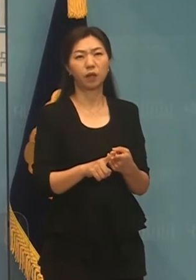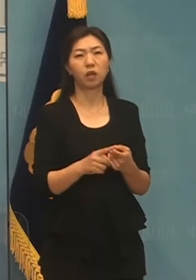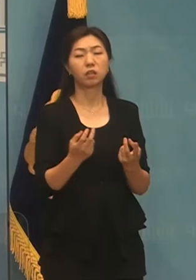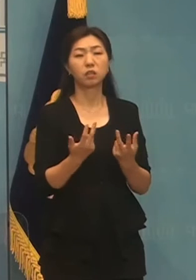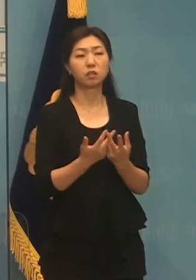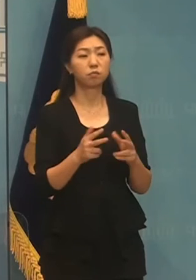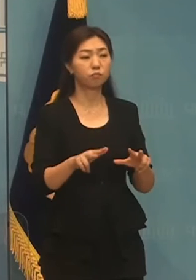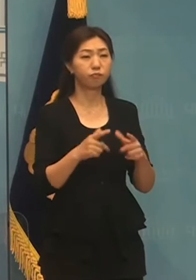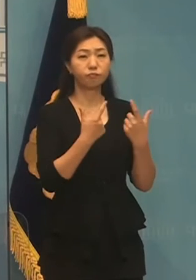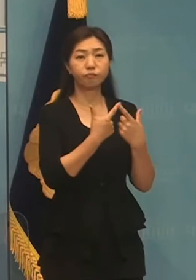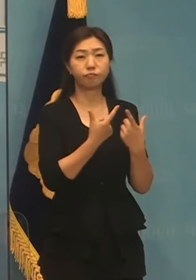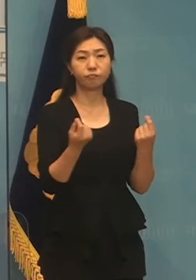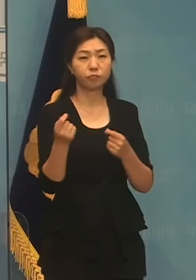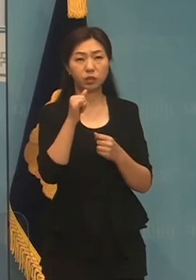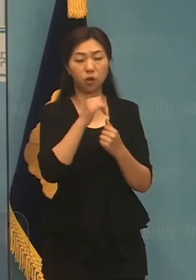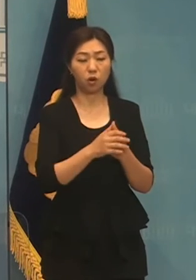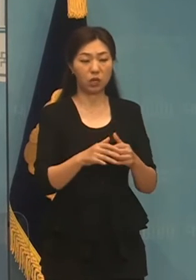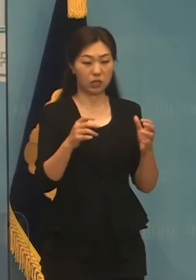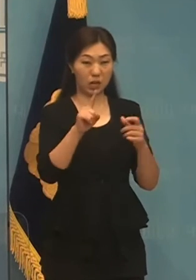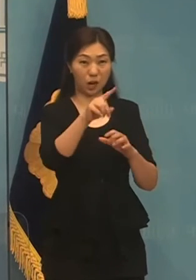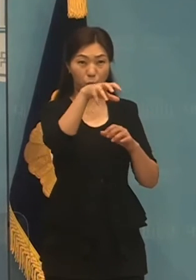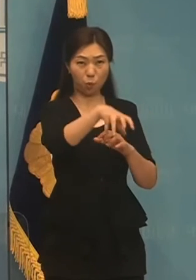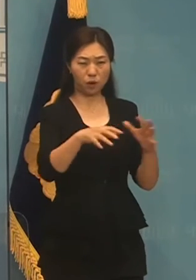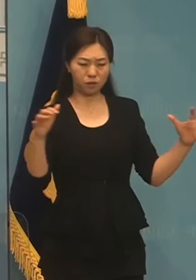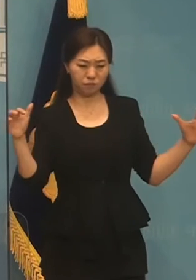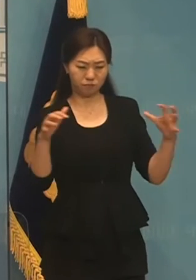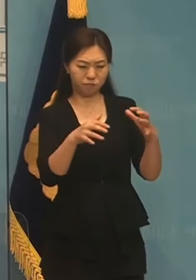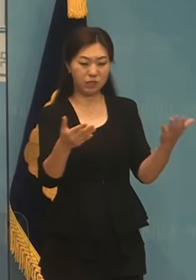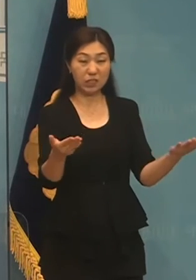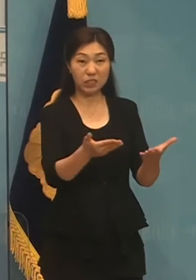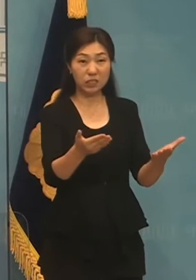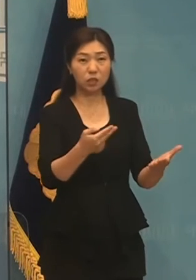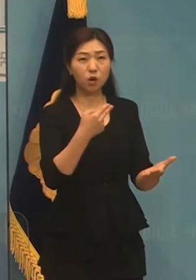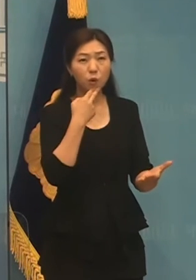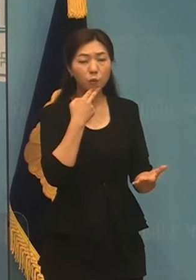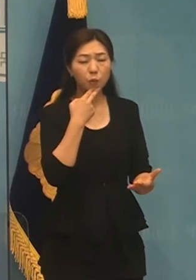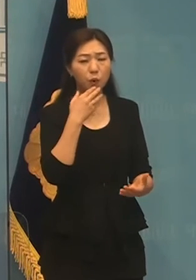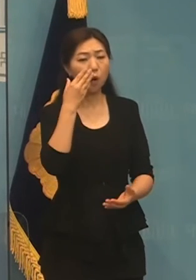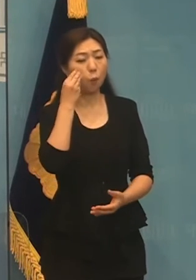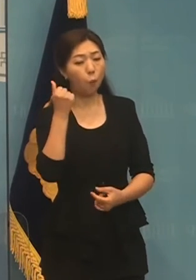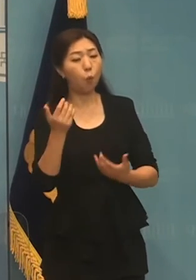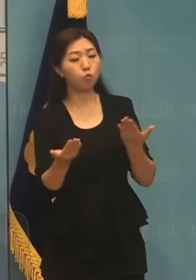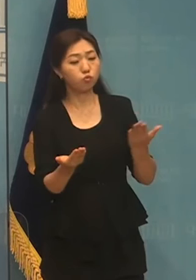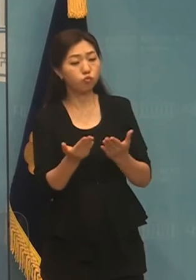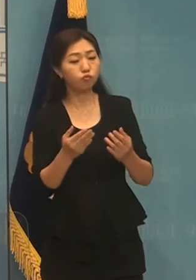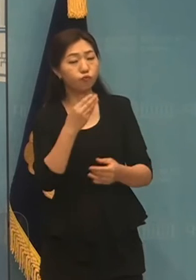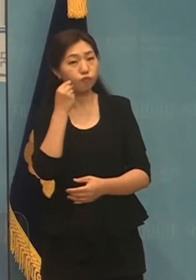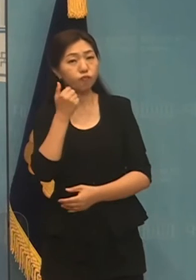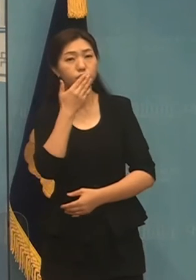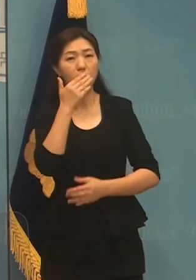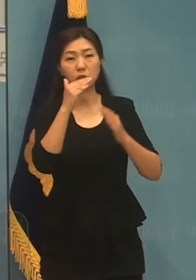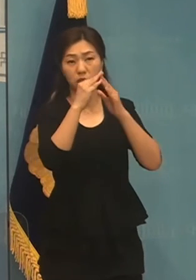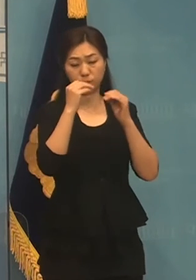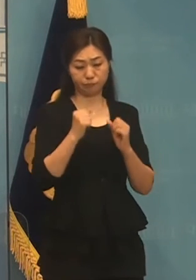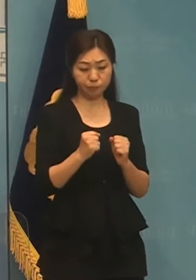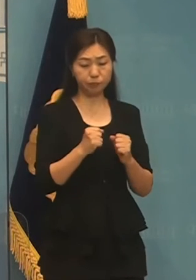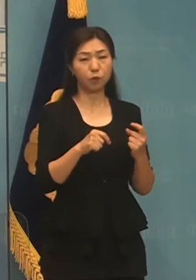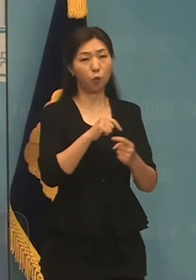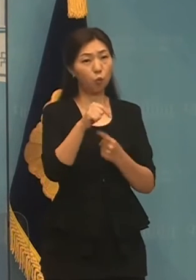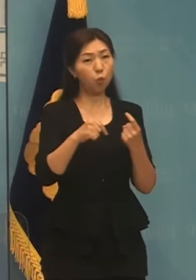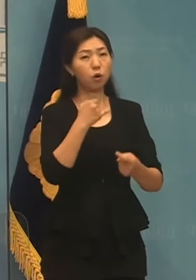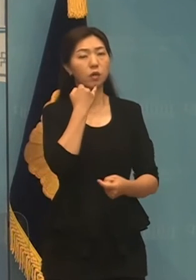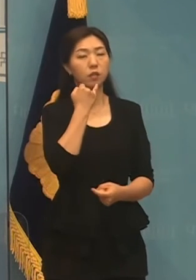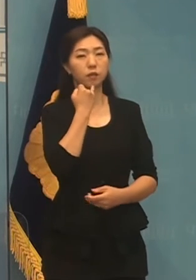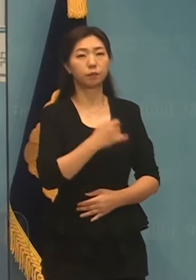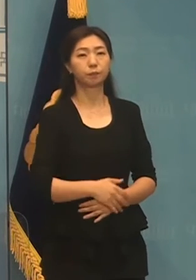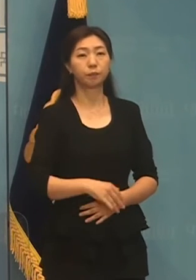일하지 않아도 회사 업무가 원활하게 이루어지는 기업들이 많이 생산하고 있습니다. IT 양국 대한민국의